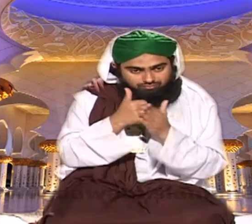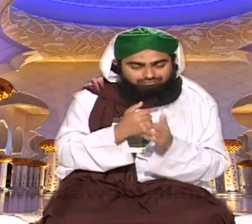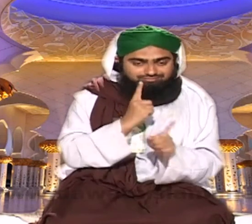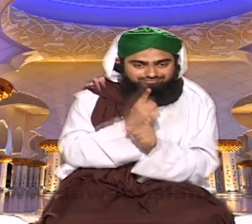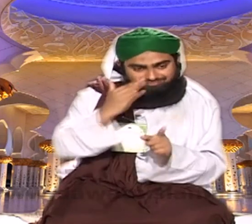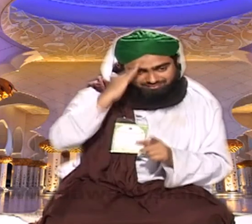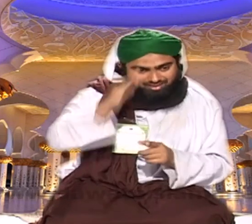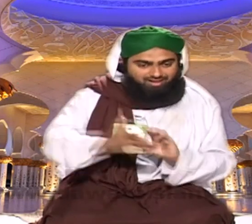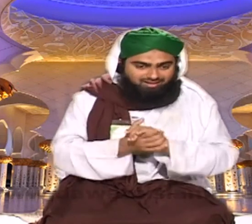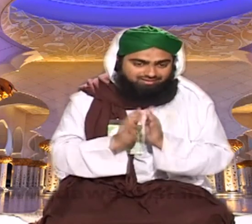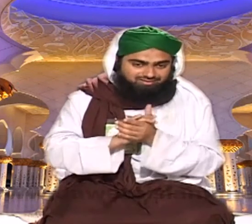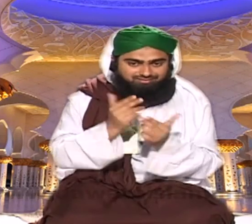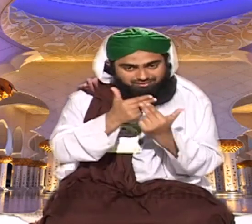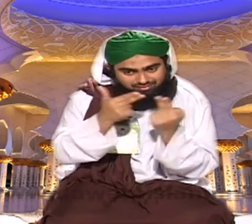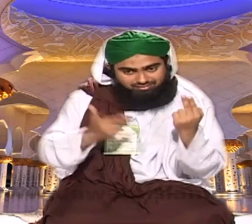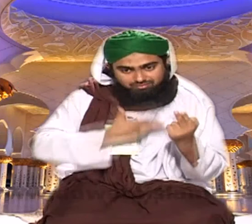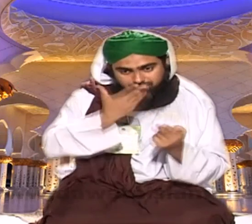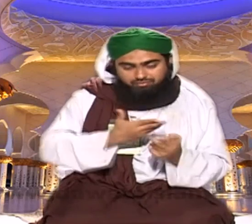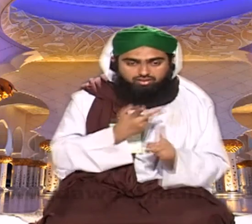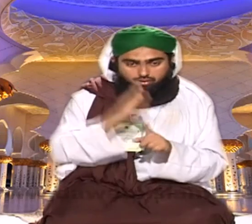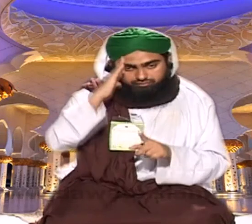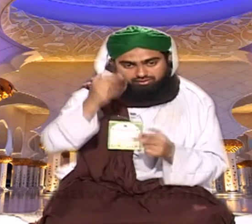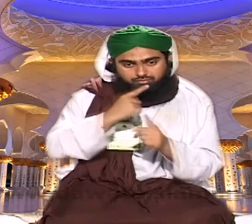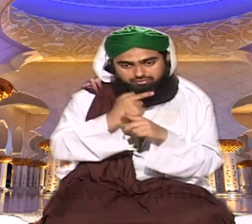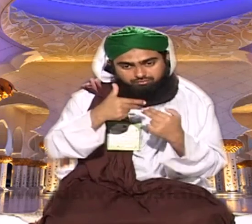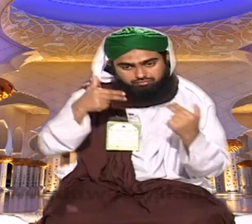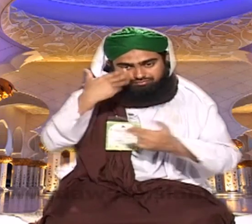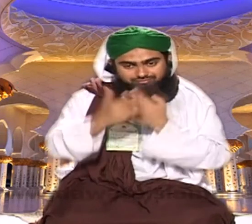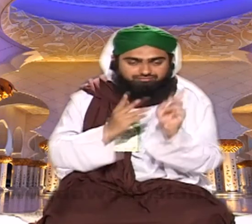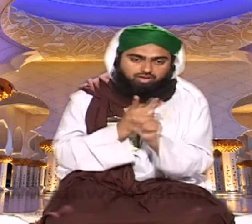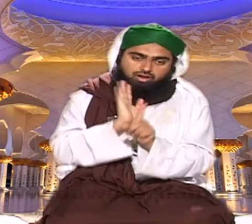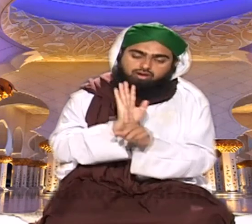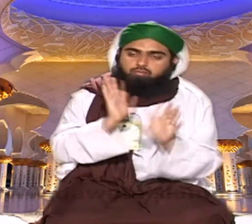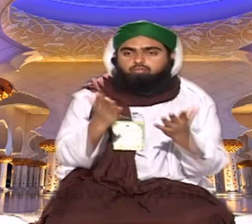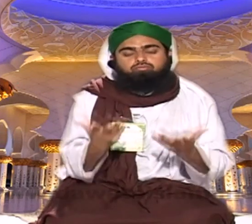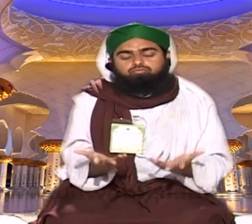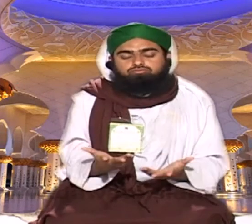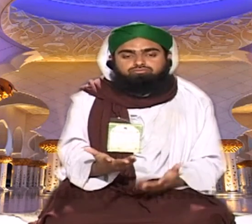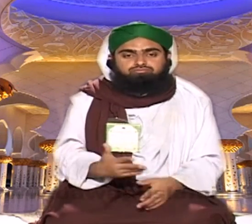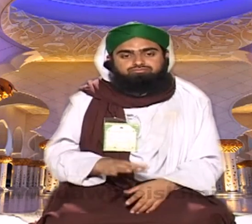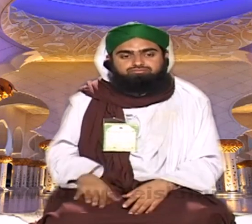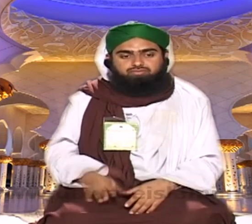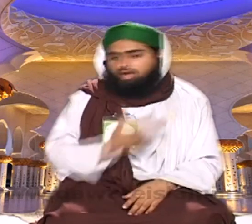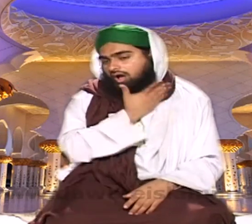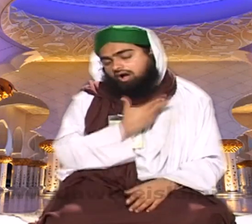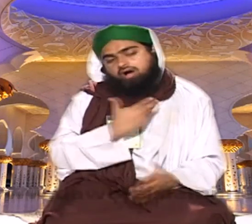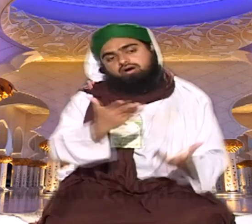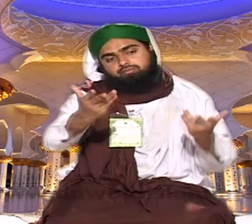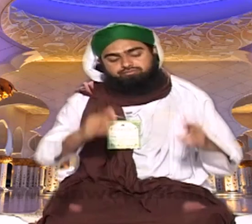آپ نے کبھی کوشش کی اپنے محلے کے چوکی دار کو سلام کیا کبھی اپنا تعریف کرایا کبھی دعوت اسلامی کا تعریف کرایا آپ نے کرنا کیا